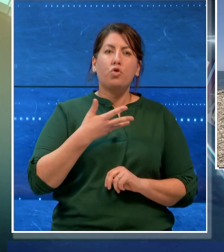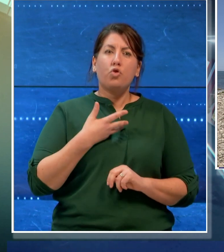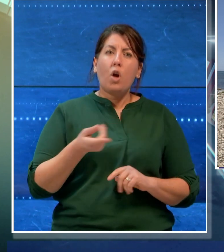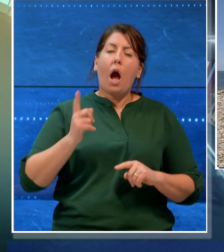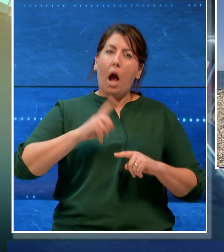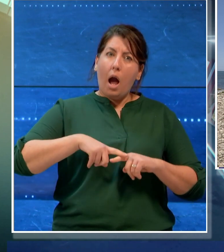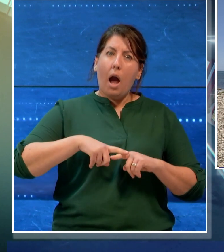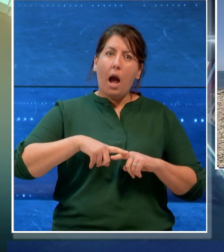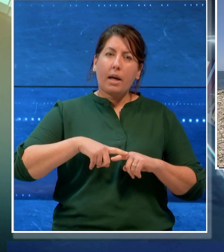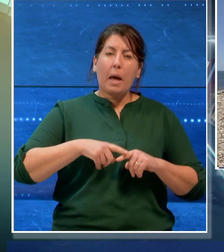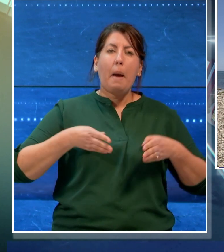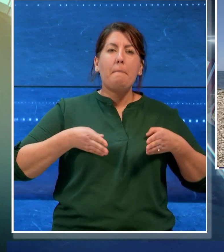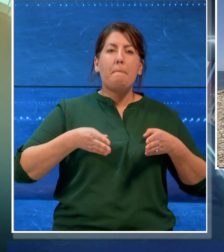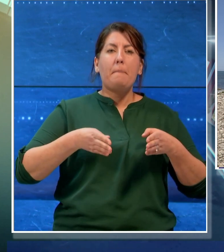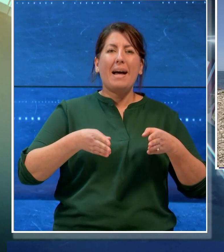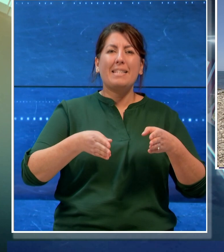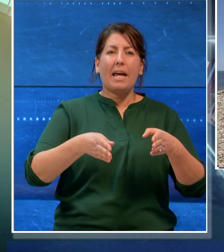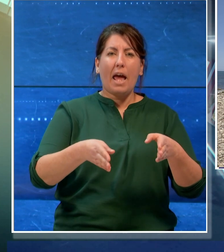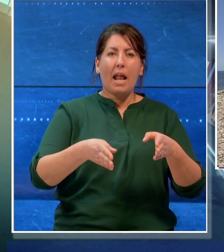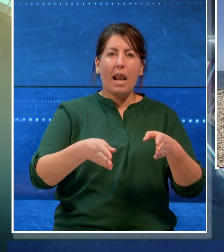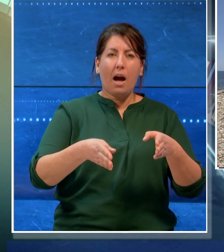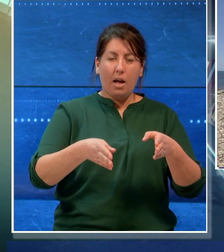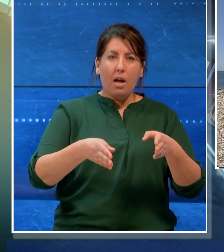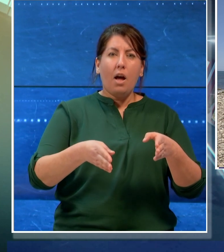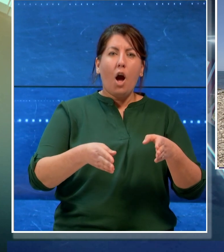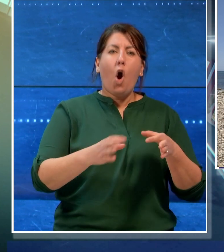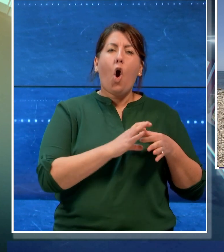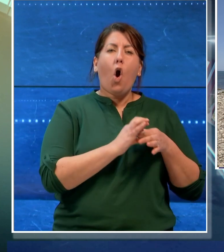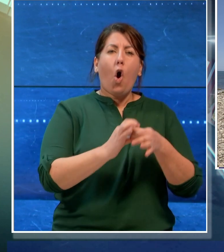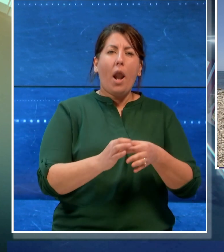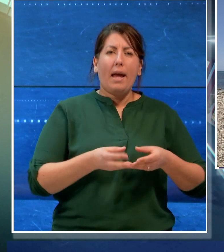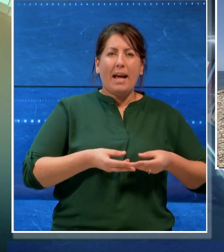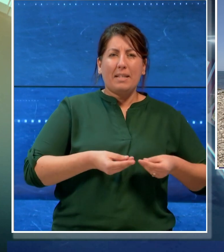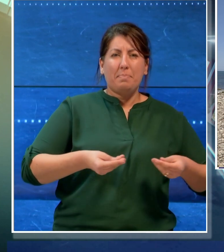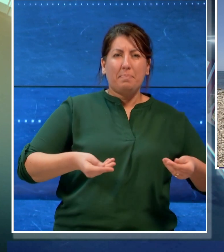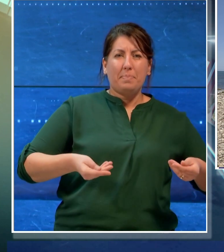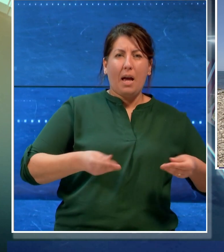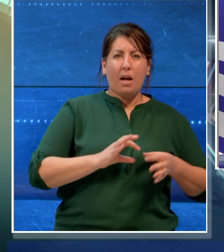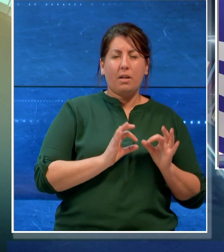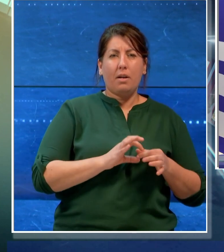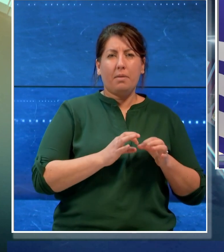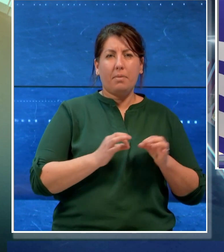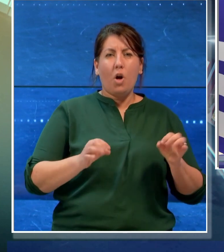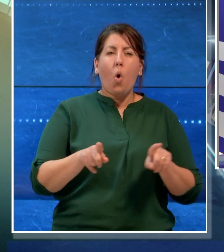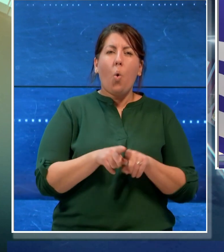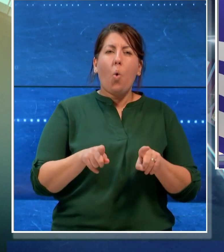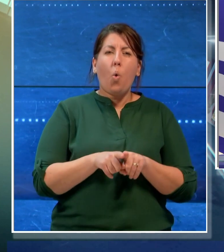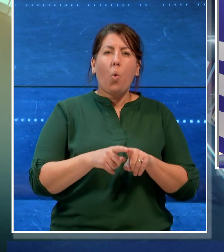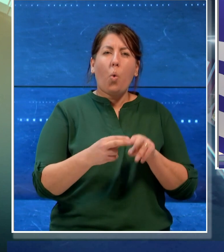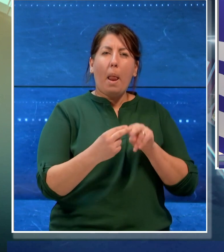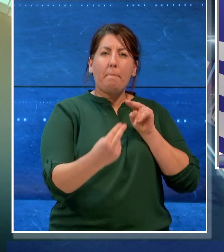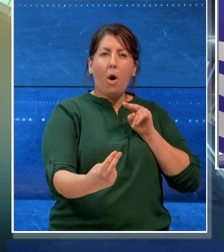rispettiva passerella di collegamento della battigia della stessa larghezza del